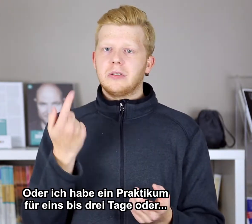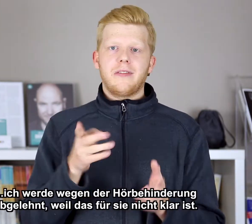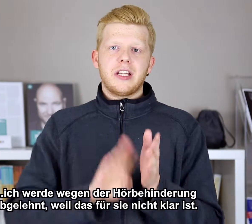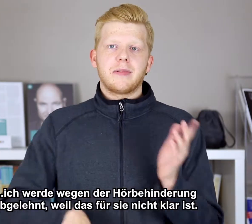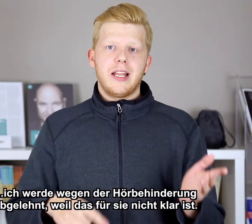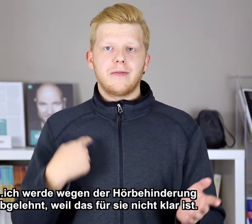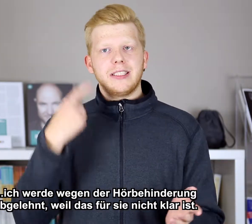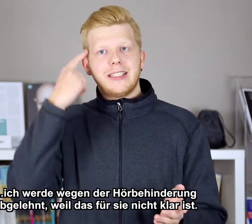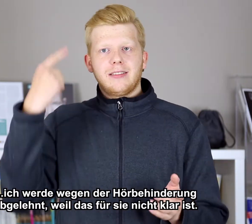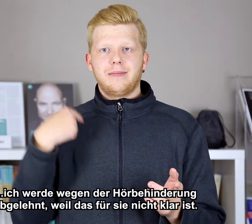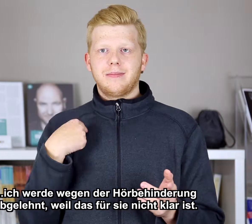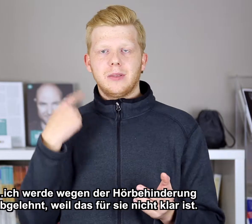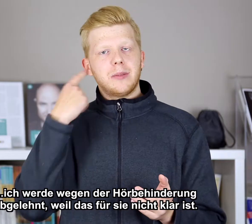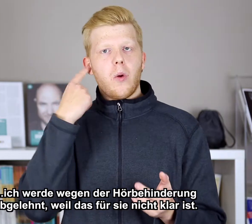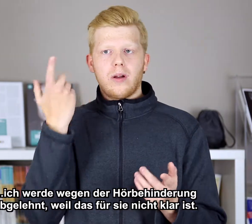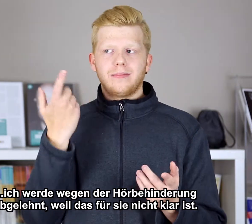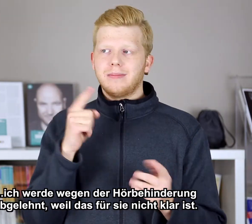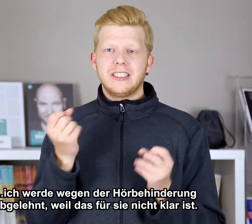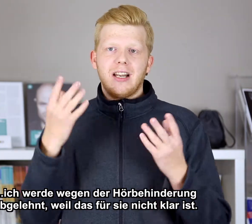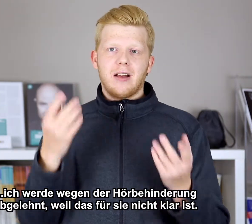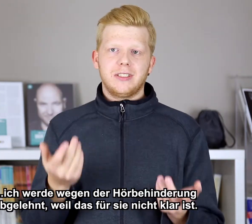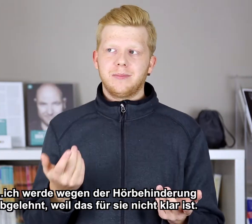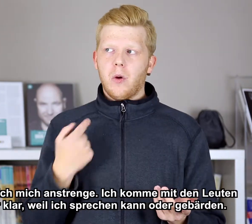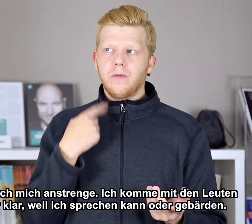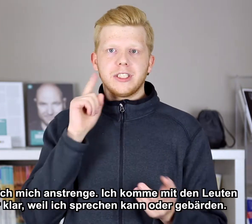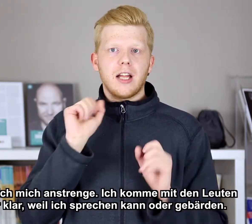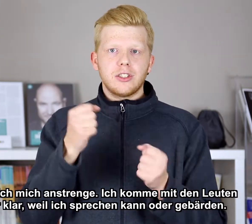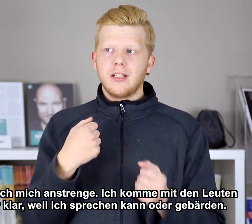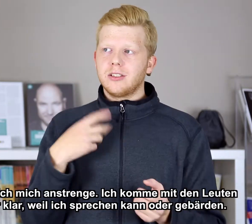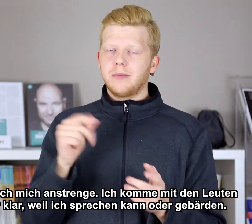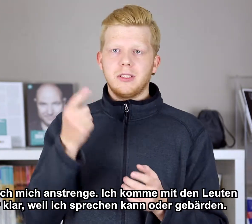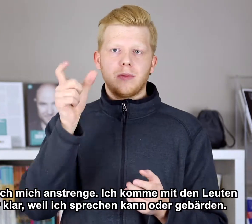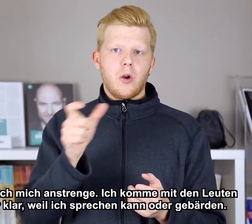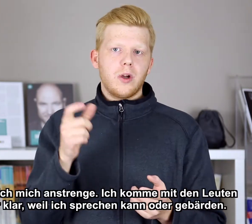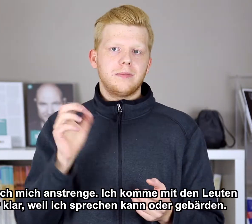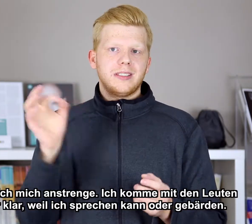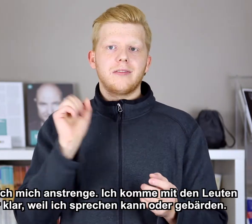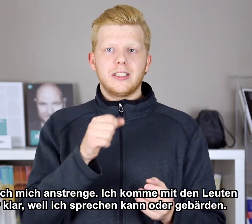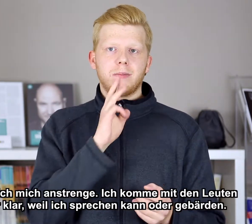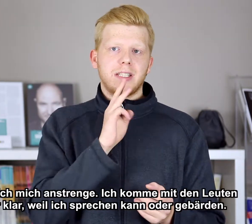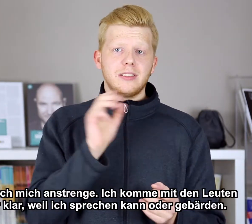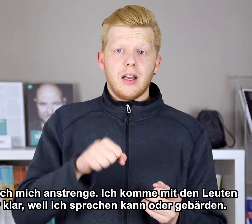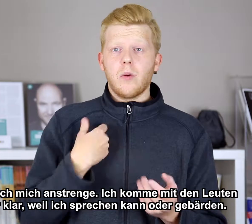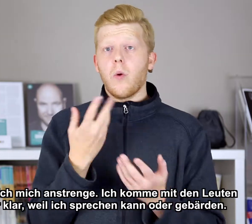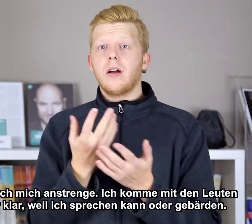Und danach werde ich abgelehnt, weil die Denken mit dem Hören nicht klar sind. Obwohl ich anstrengere, komme ich mit den Leuten besser, weil ich sprechen kann oder